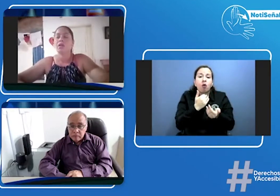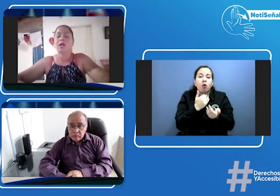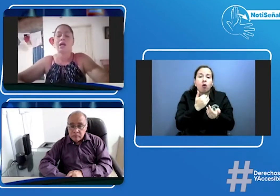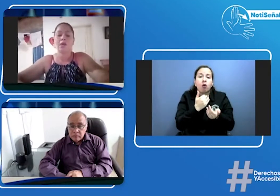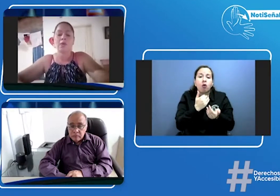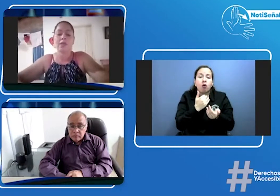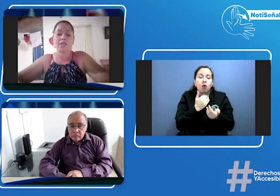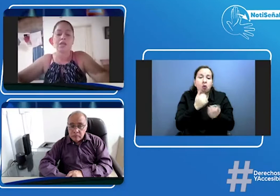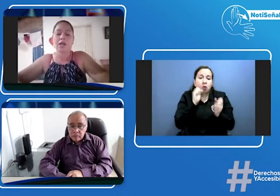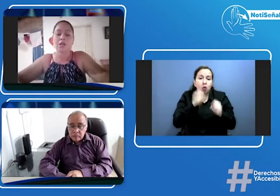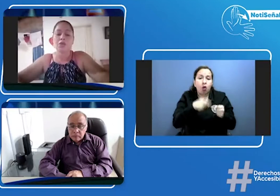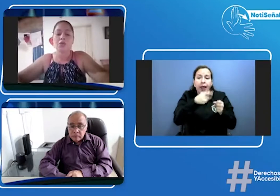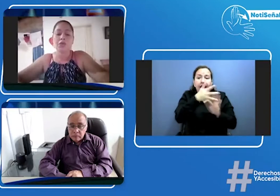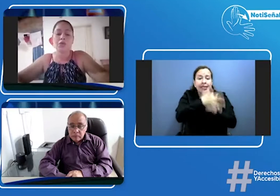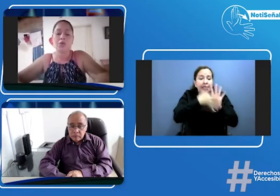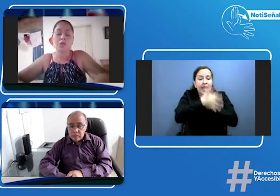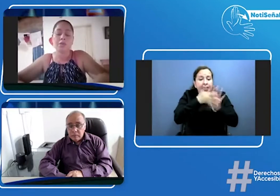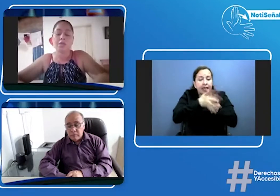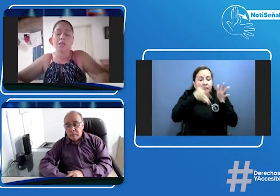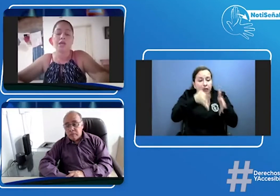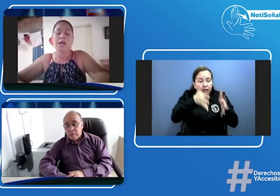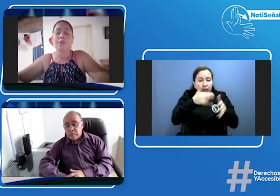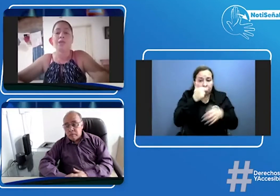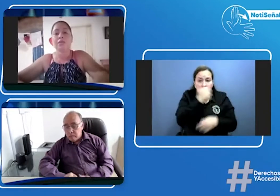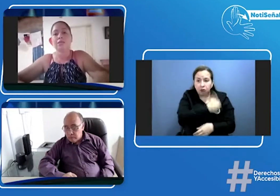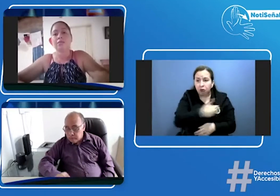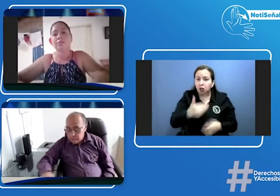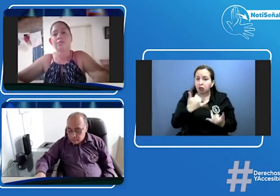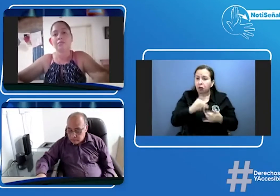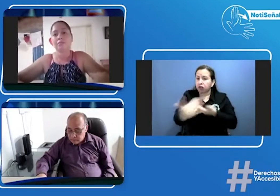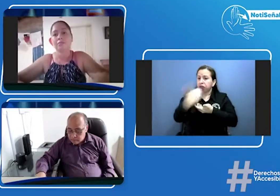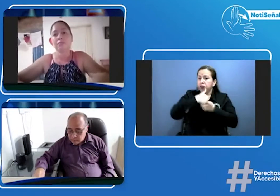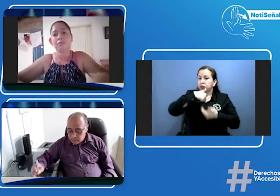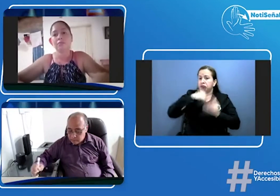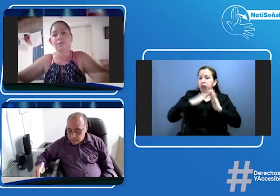lengua de señas al niño y él venía acá a mi casa y